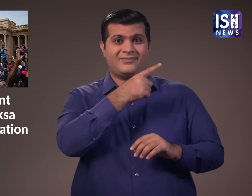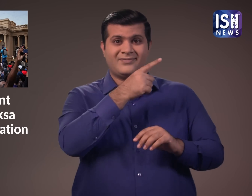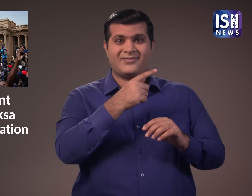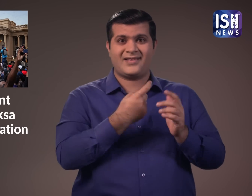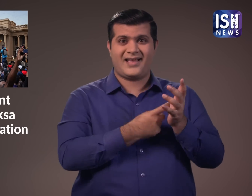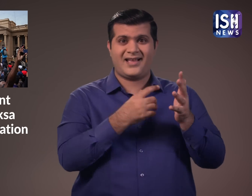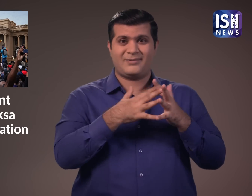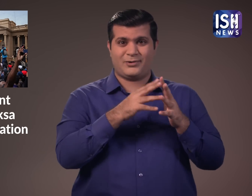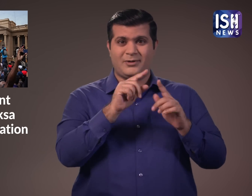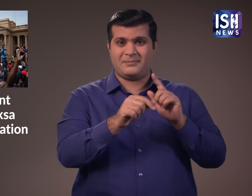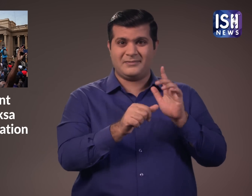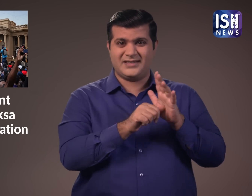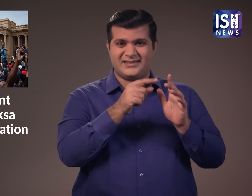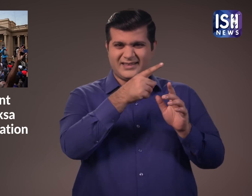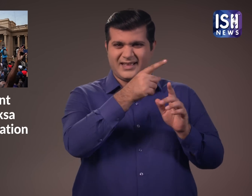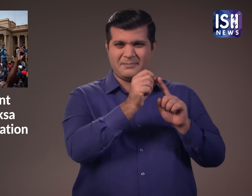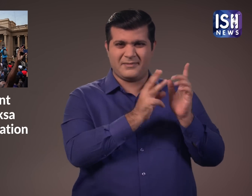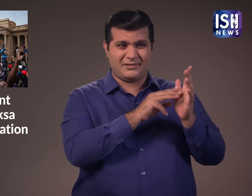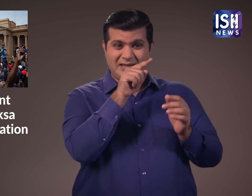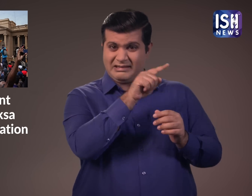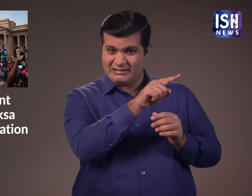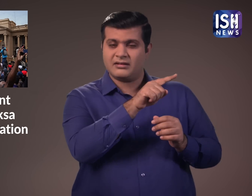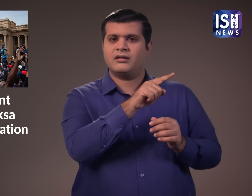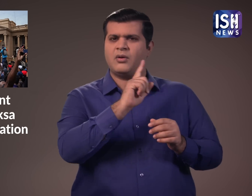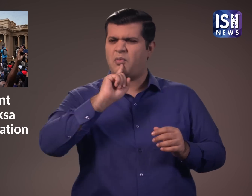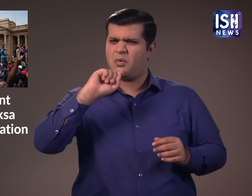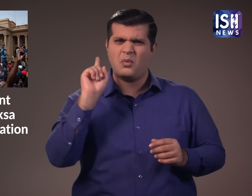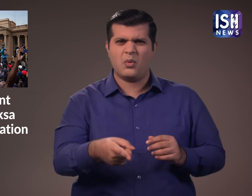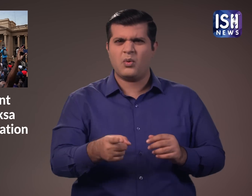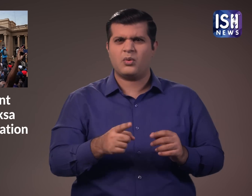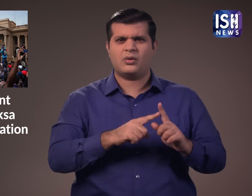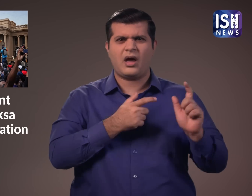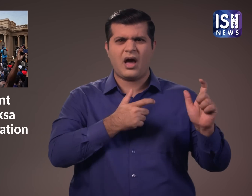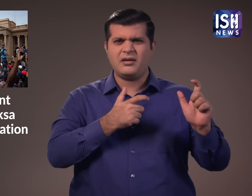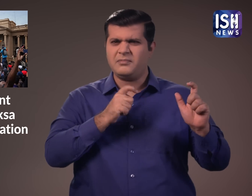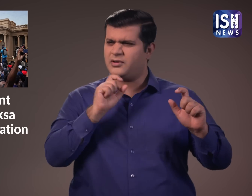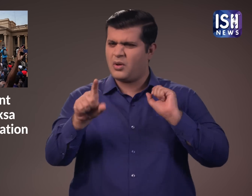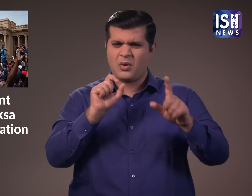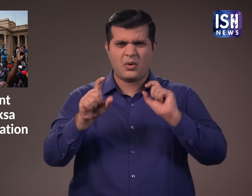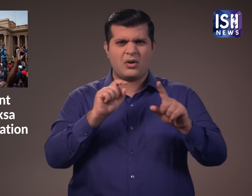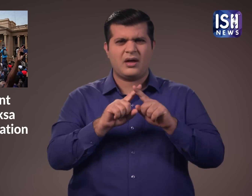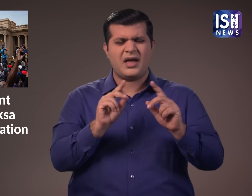प्रधान मंत्री रैनल ने देश में सक्त सहिनेश आशन का आदेश दिया है